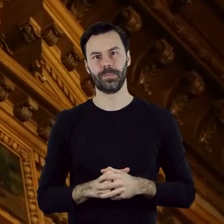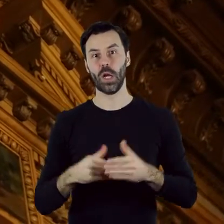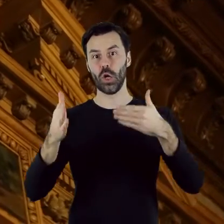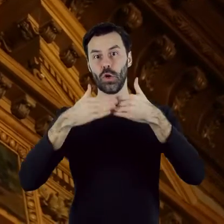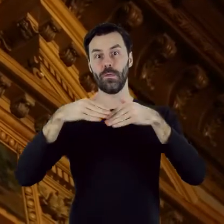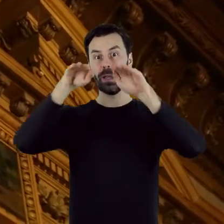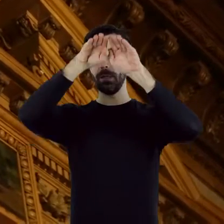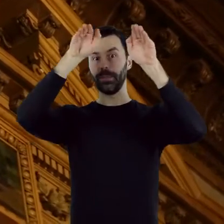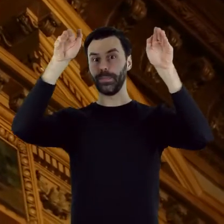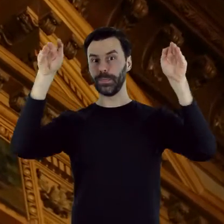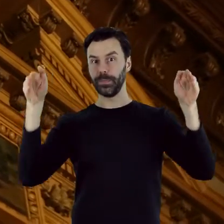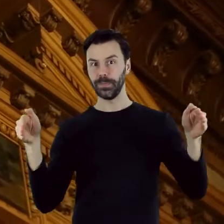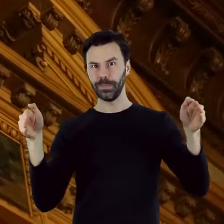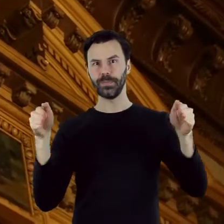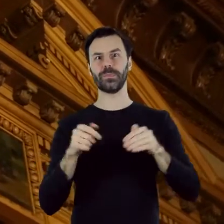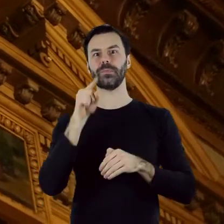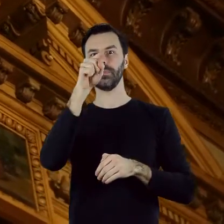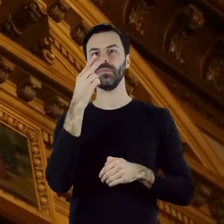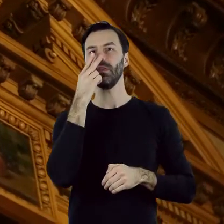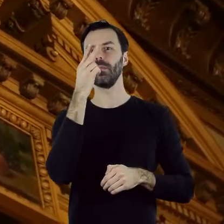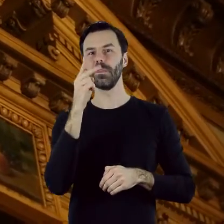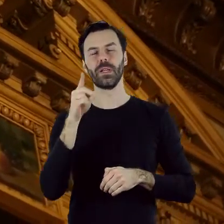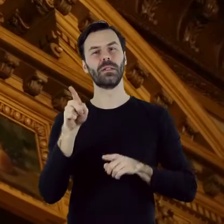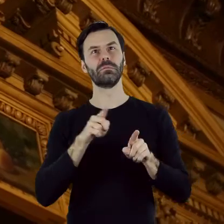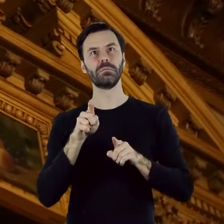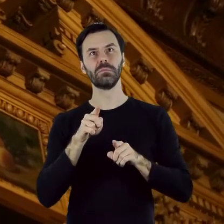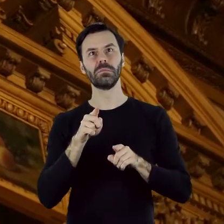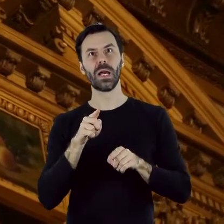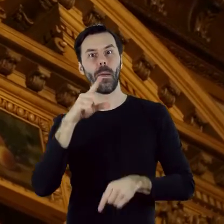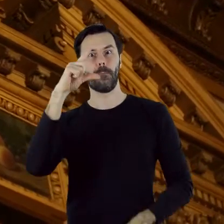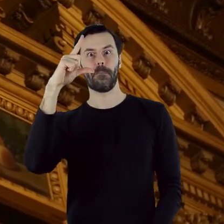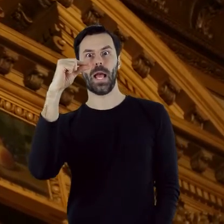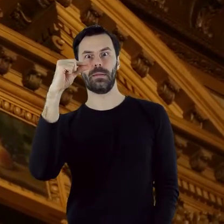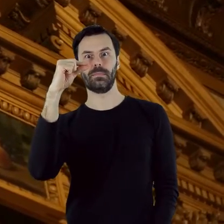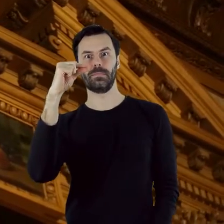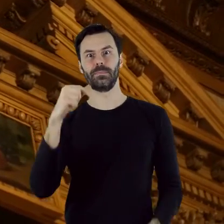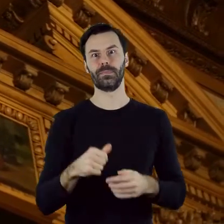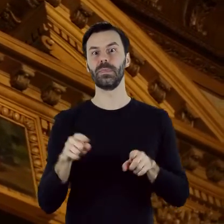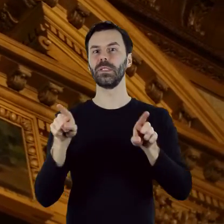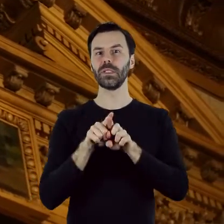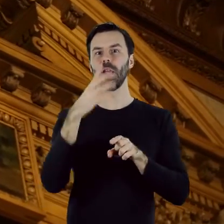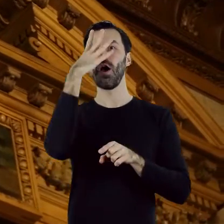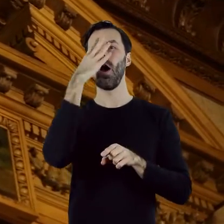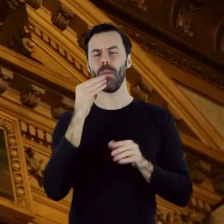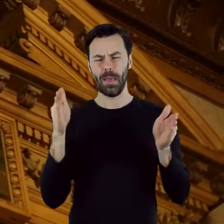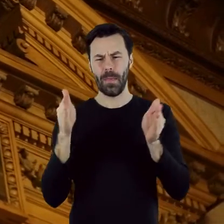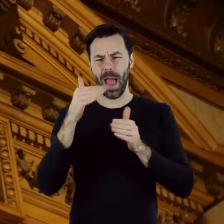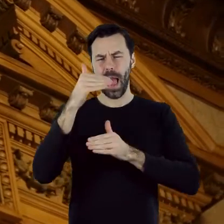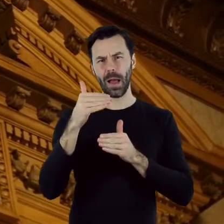części zdobnego obramienia drzwi odnaleźć można monogram P oraz niewielkie płótna o tematyce